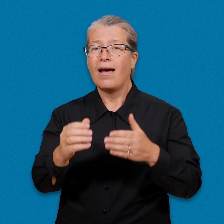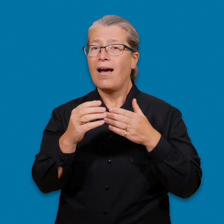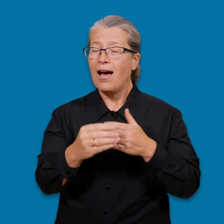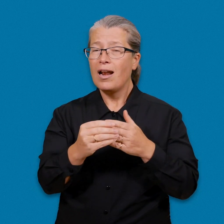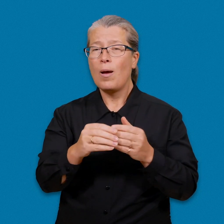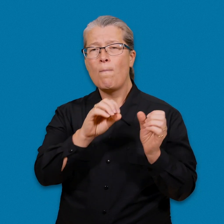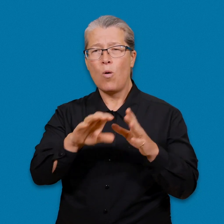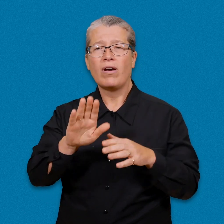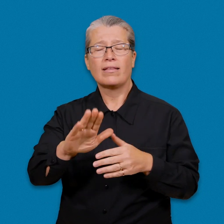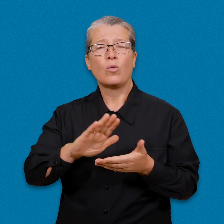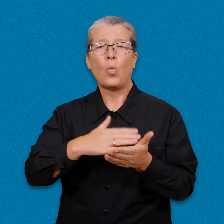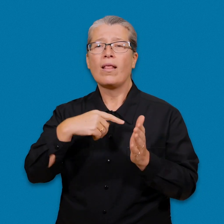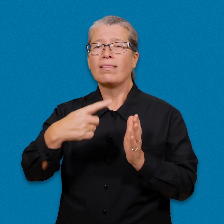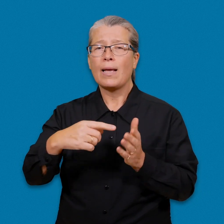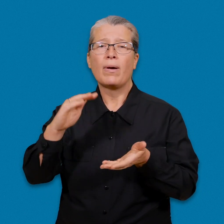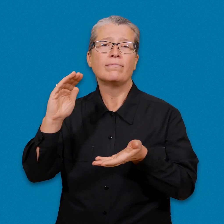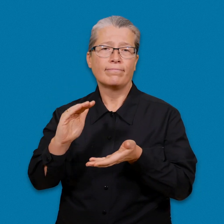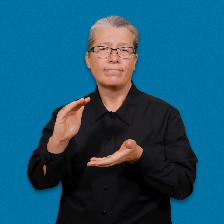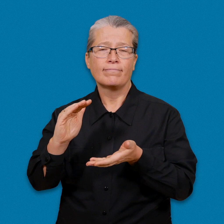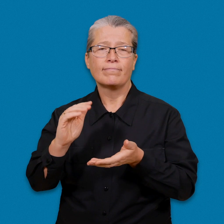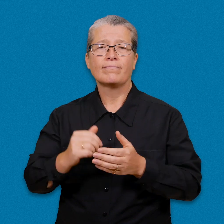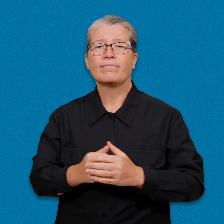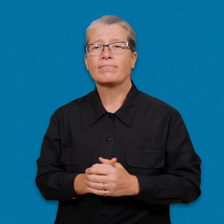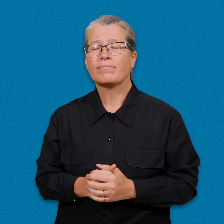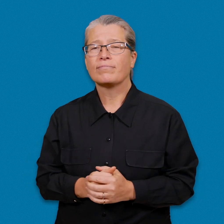Handledningen minskar det antal tolkningstimmar som du beviljats.